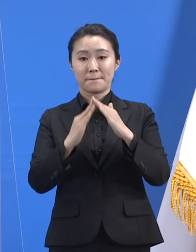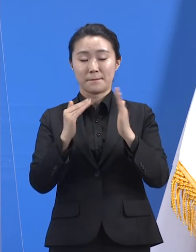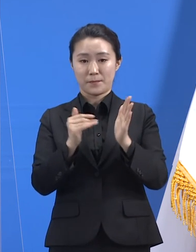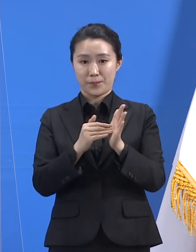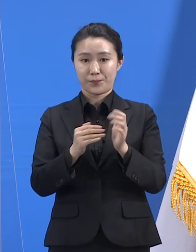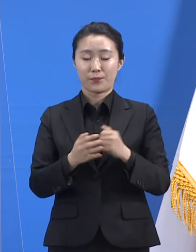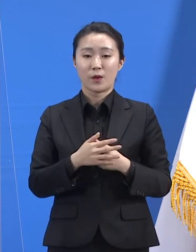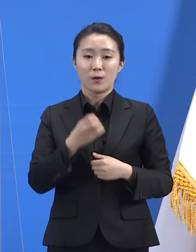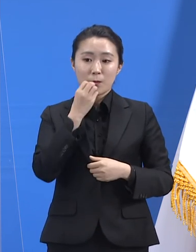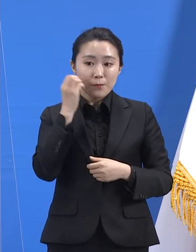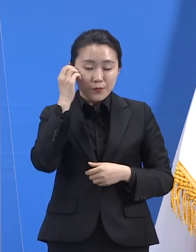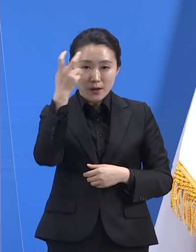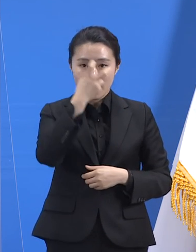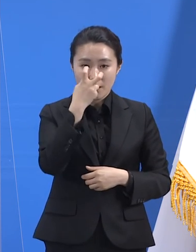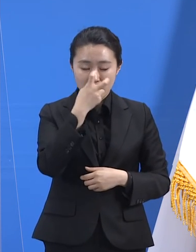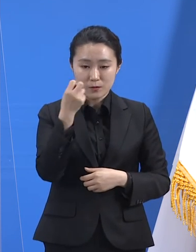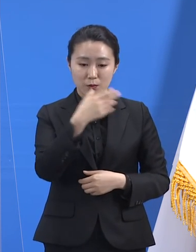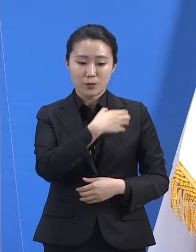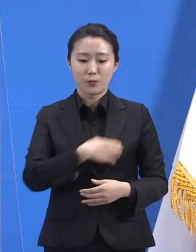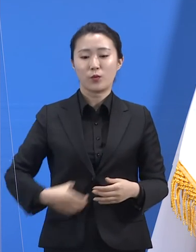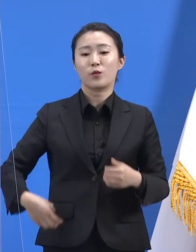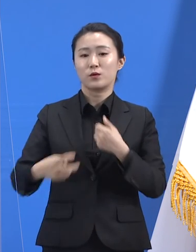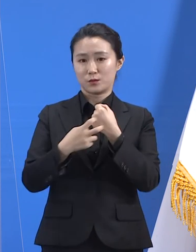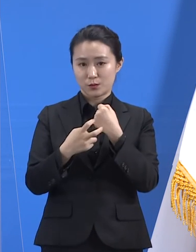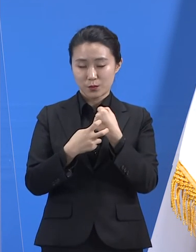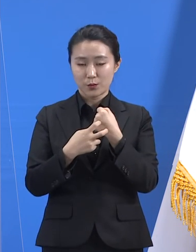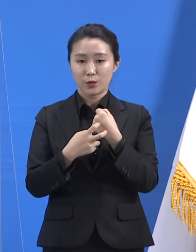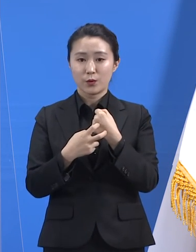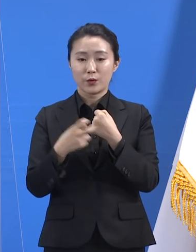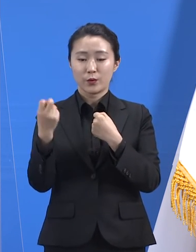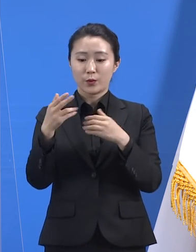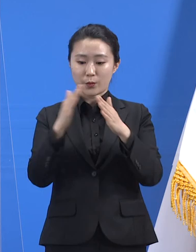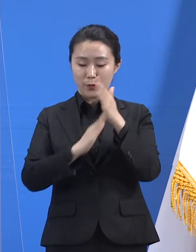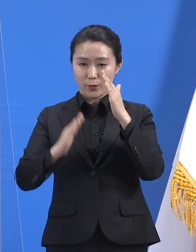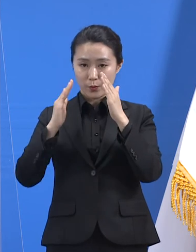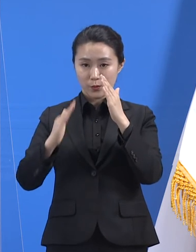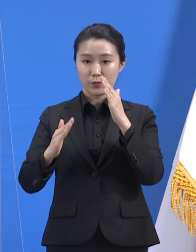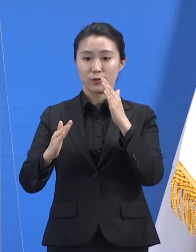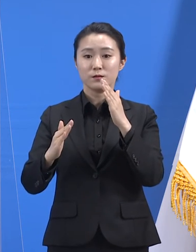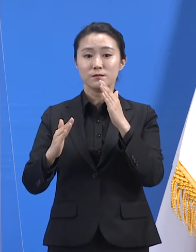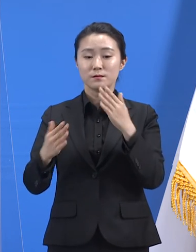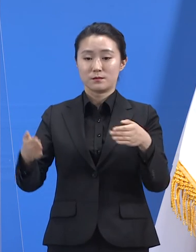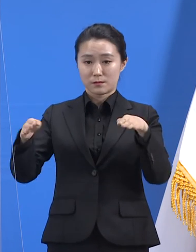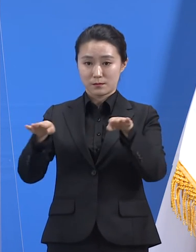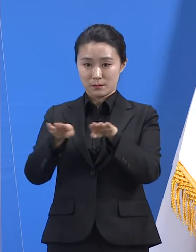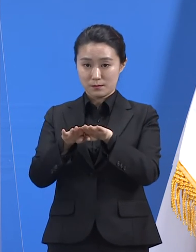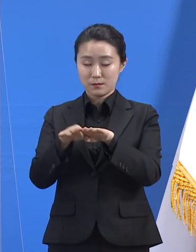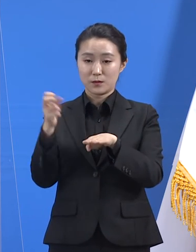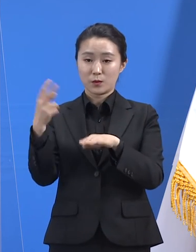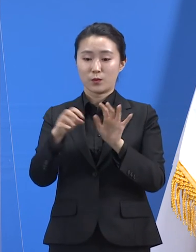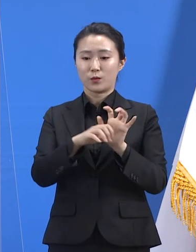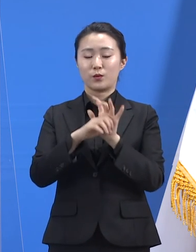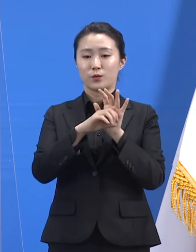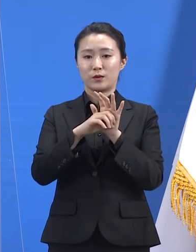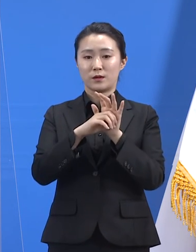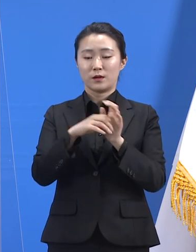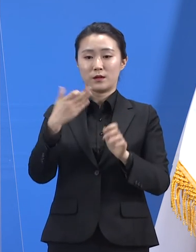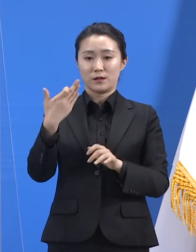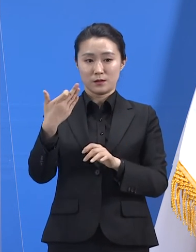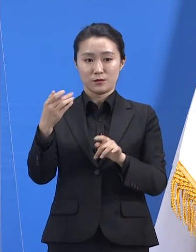홈케어 시스템 운영단 등 공공부분과 도 내에서 코로나19 진료에 참여하는 모든 의료기관 및